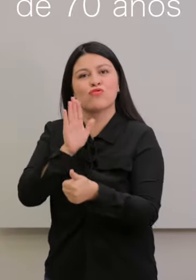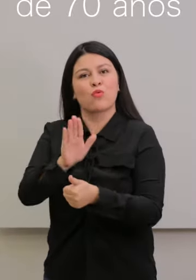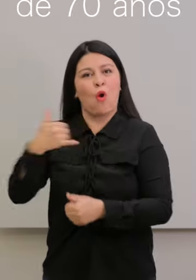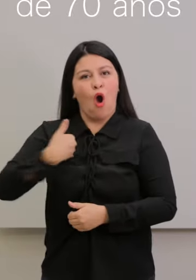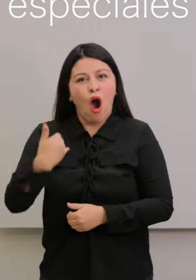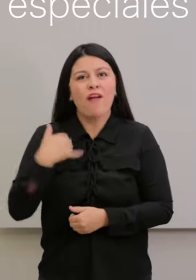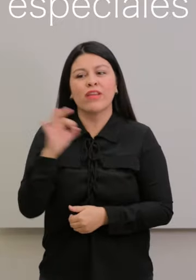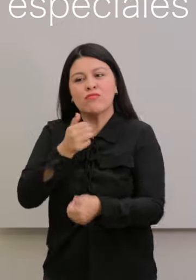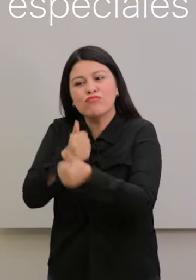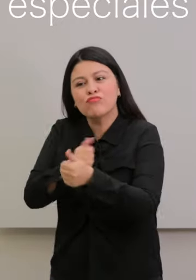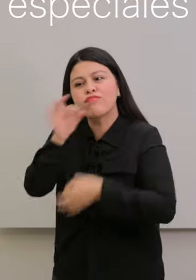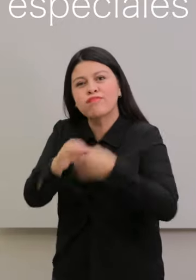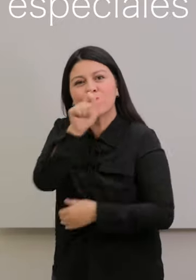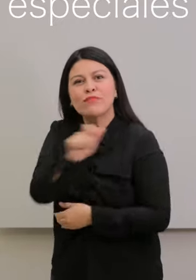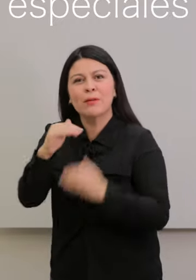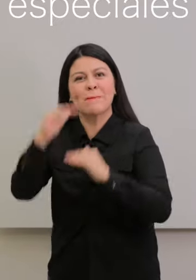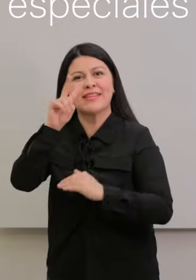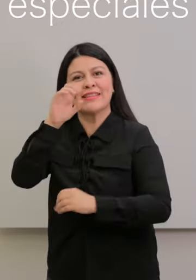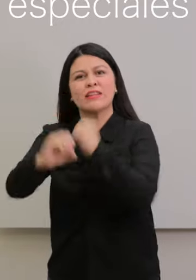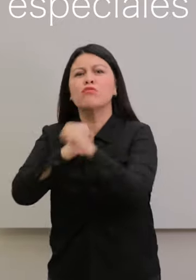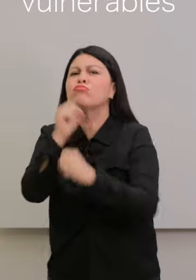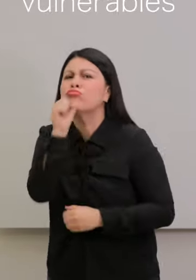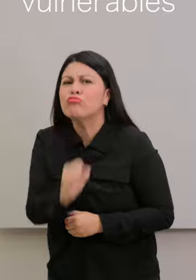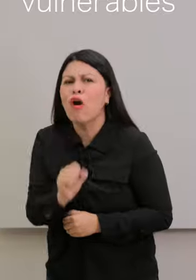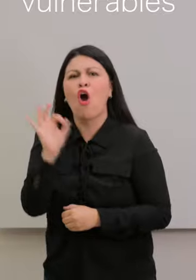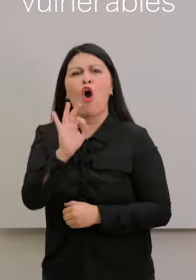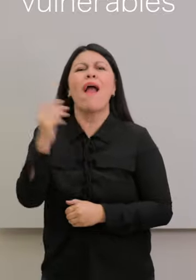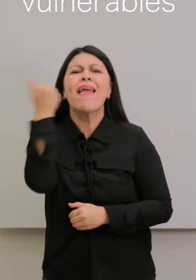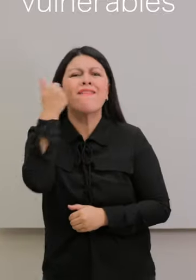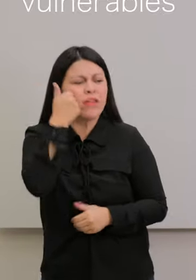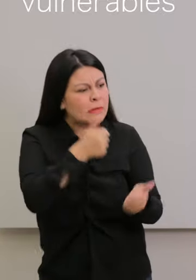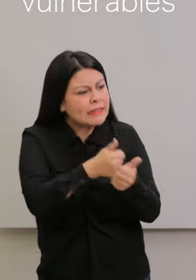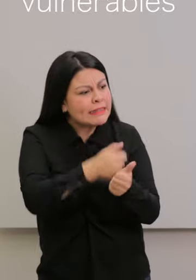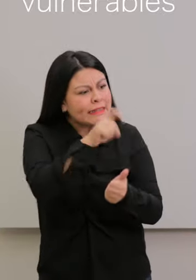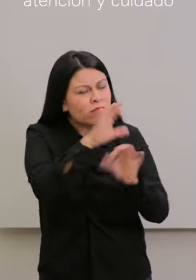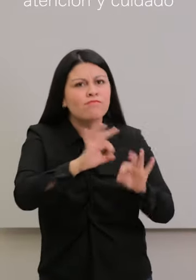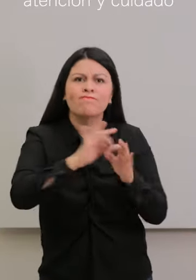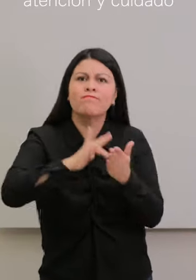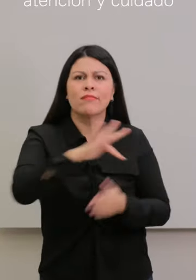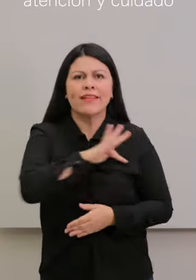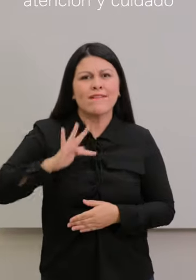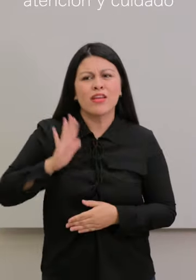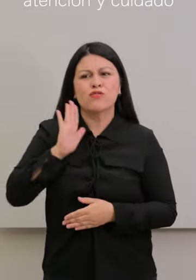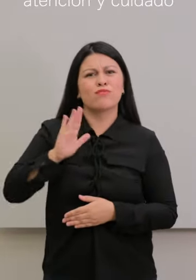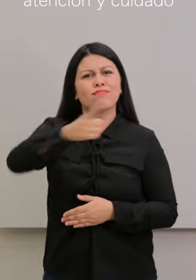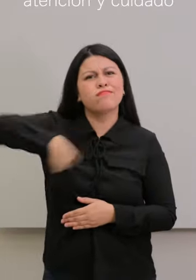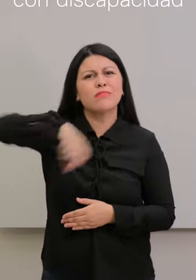años, de enfermos con tratamientos especiales y de otras poblaciones vulnerables que requieran atención y cuidado. Si